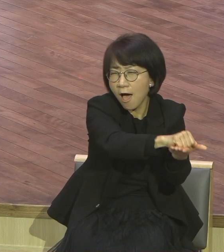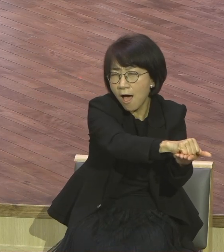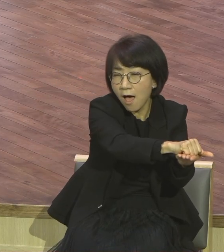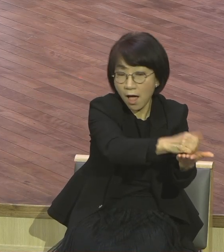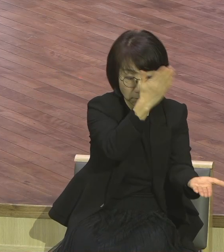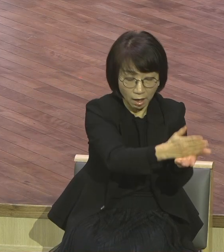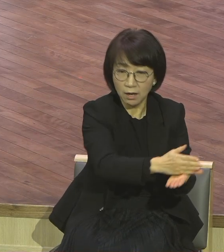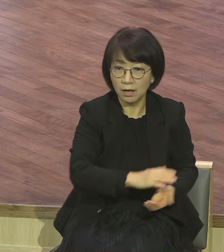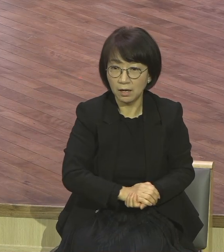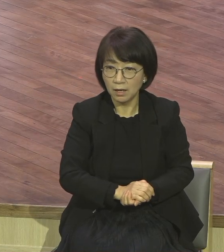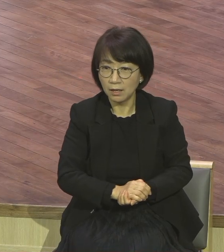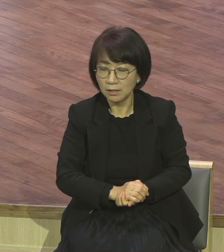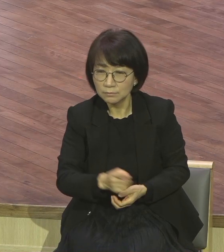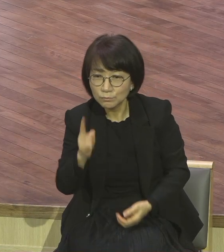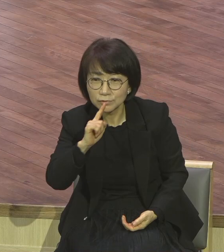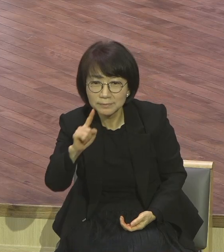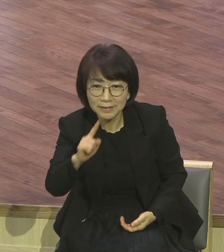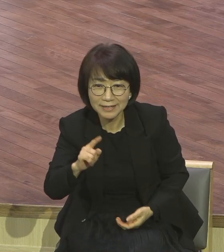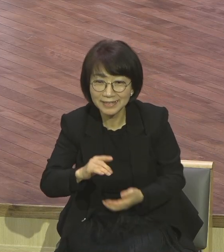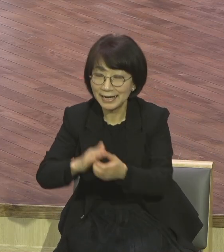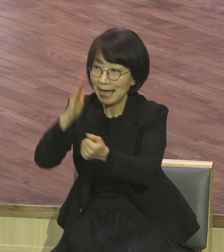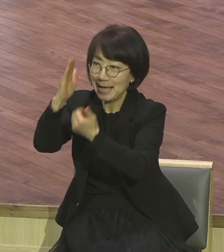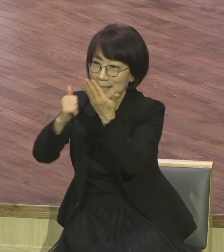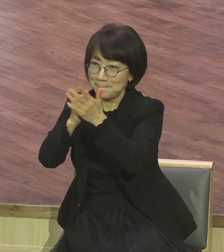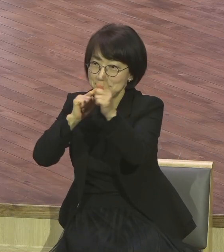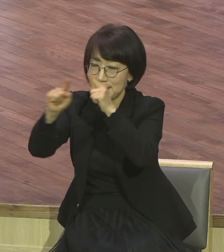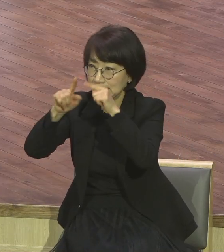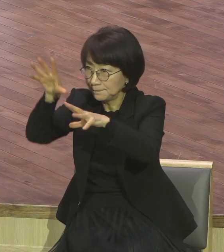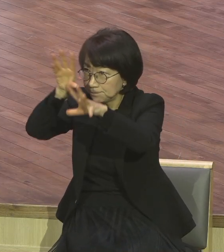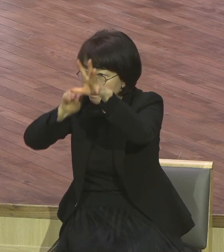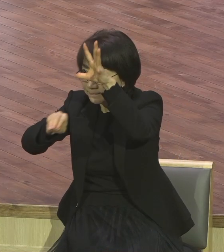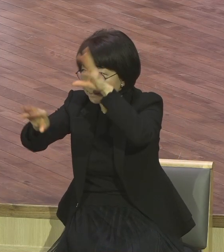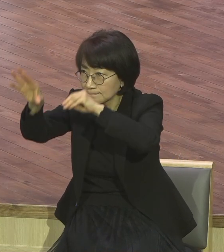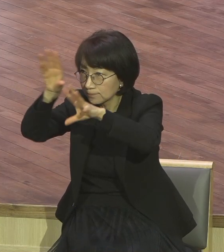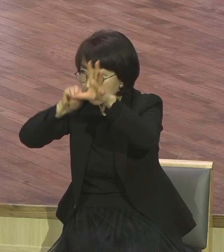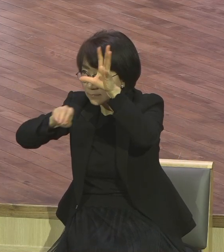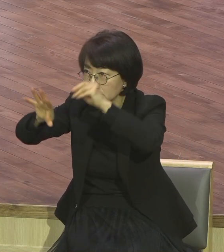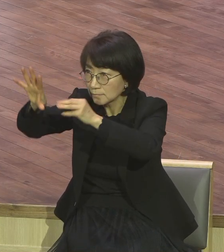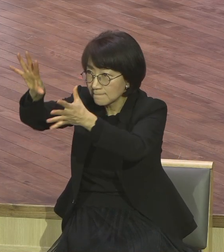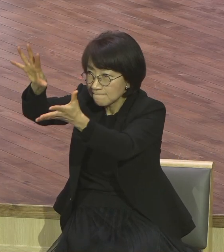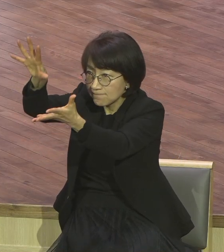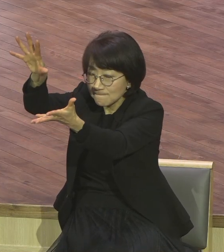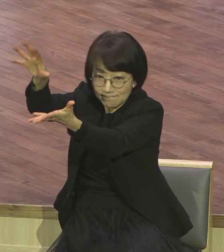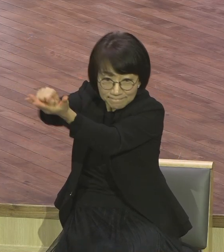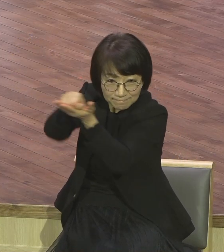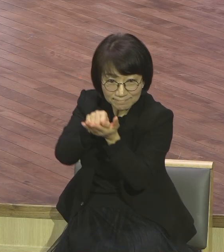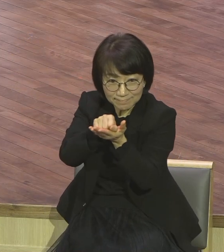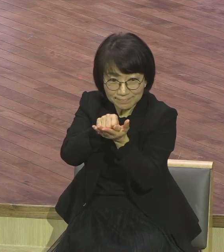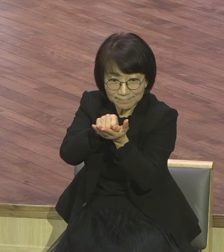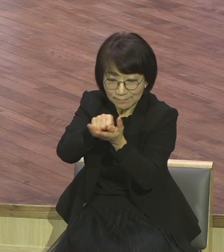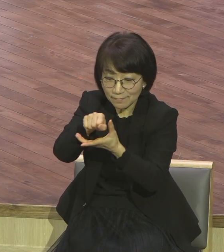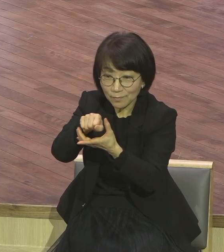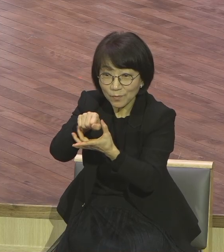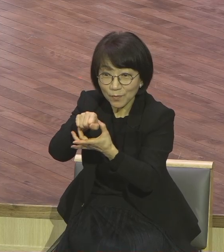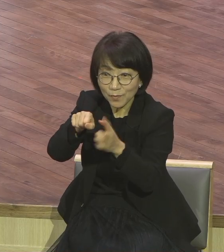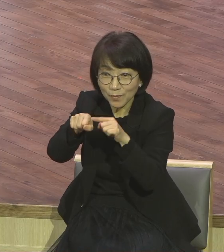말씀을 들었으면 앉아만 있지 말고 쳐다보고만 있지 말고 즉시로